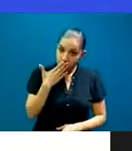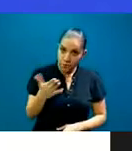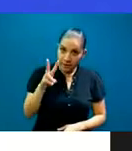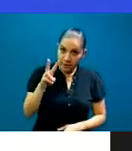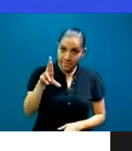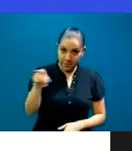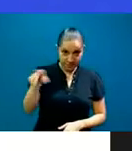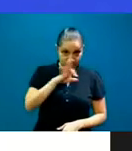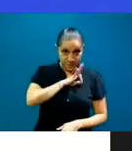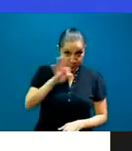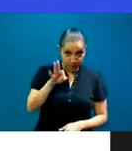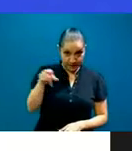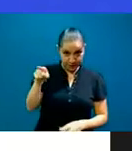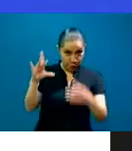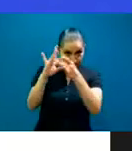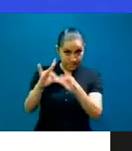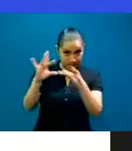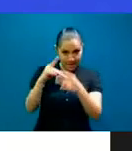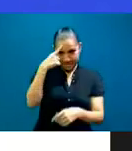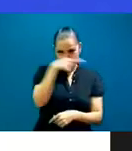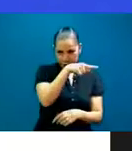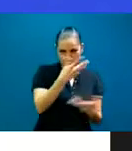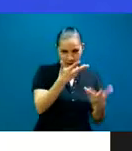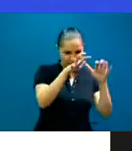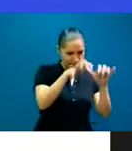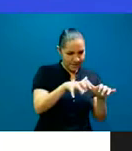de la que tú le hiciste al profesor Héctor Oliveira. Te lo leo.